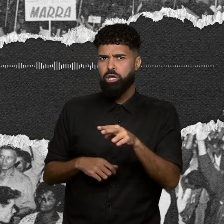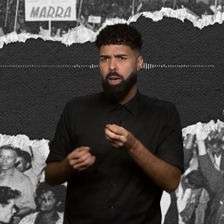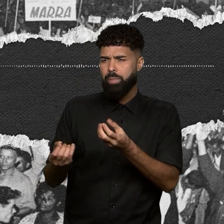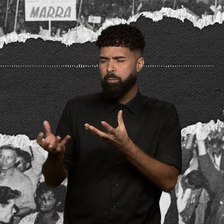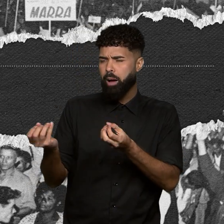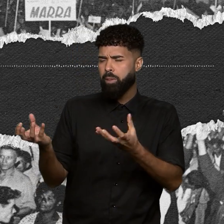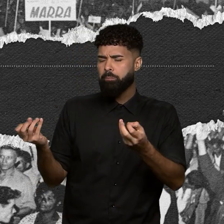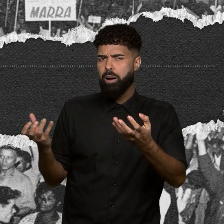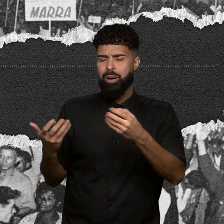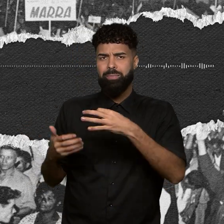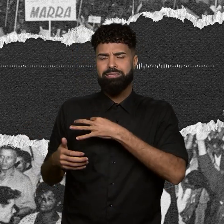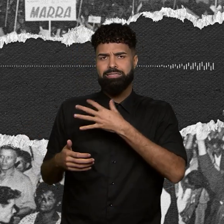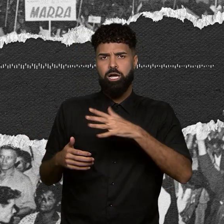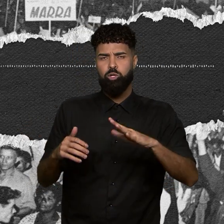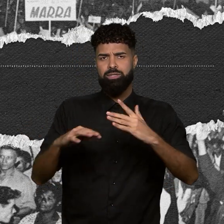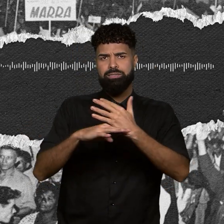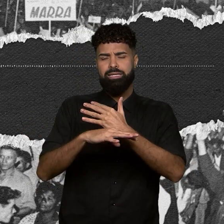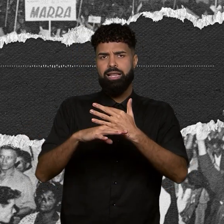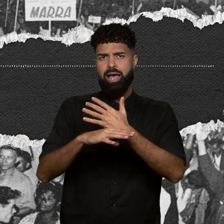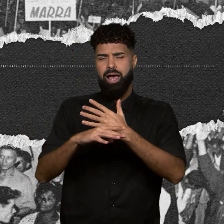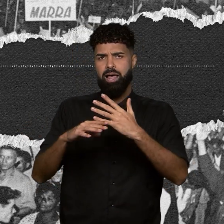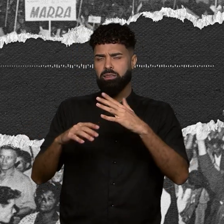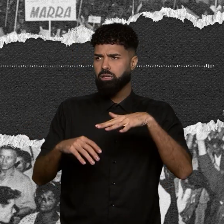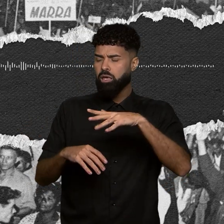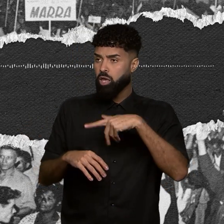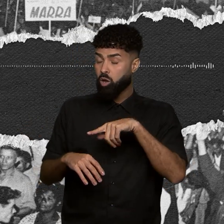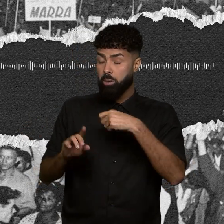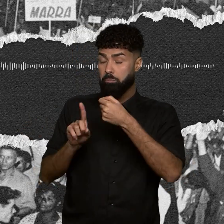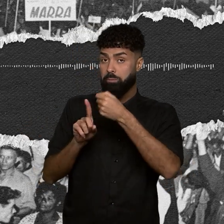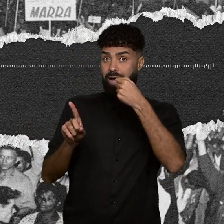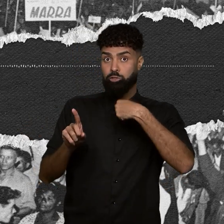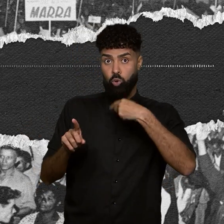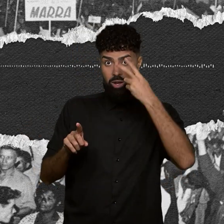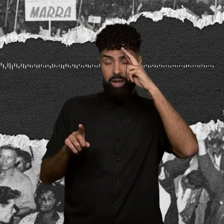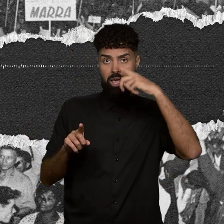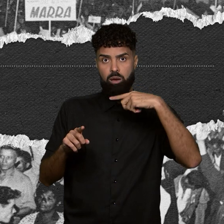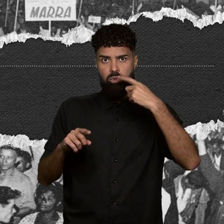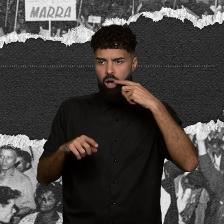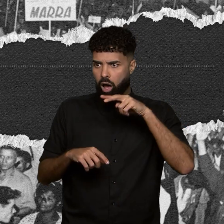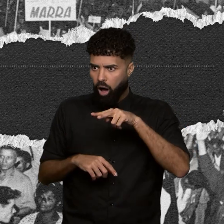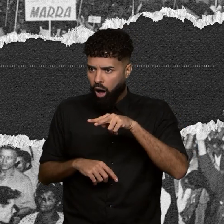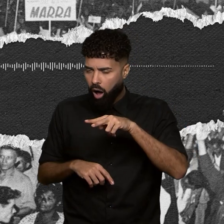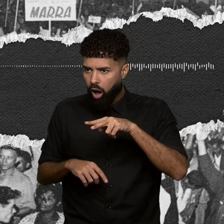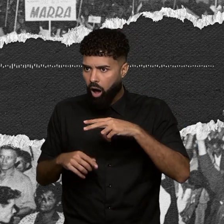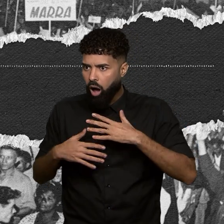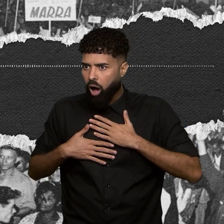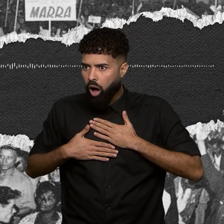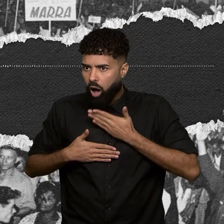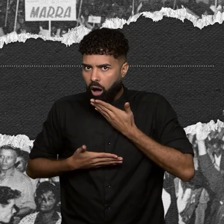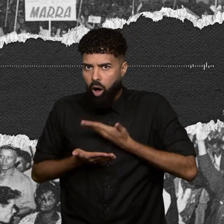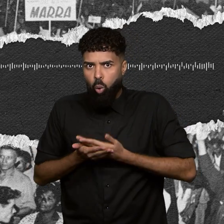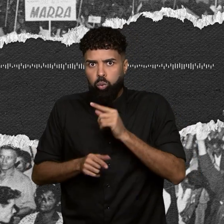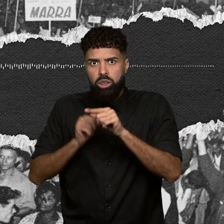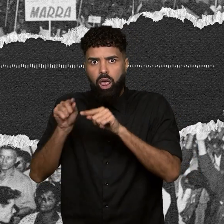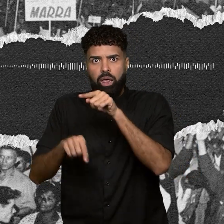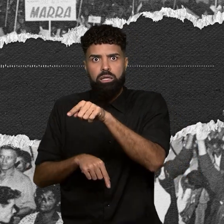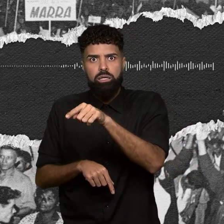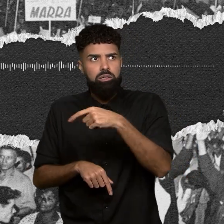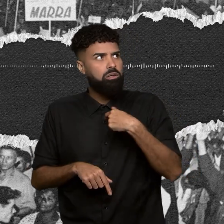Baixada Santista. Aquilo é um impacto que me ficou na memória, na retina. O que é isso? Para onde meu pai está